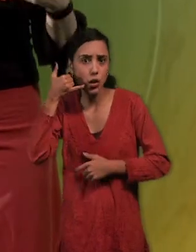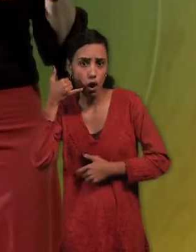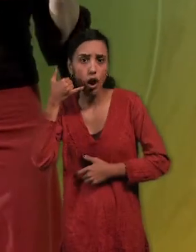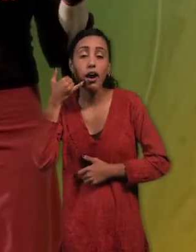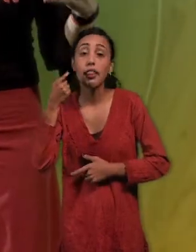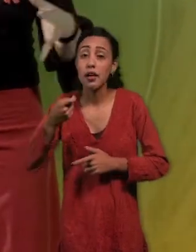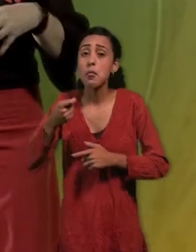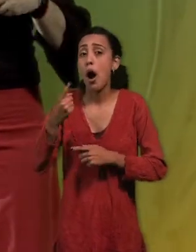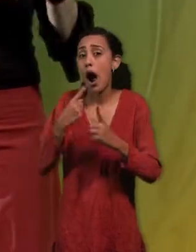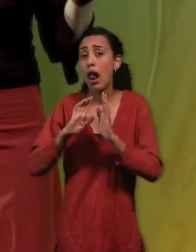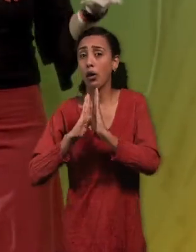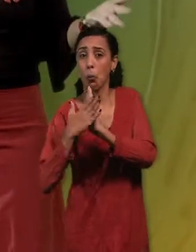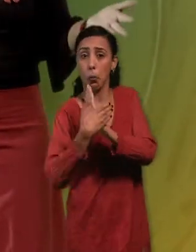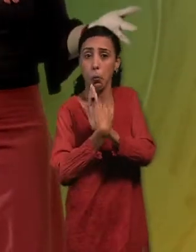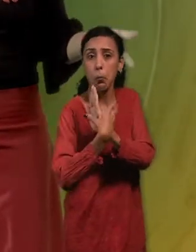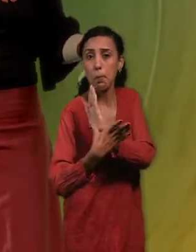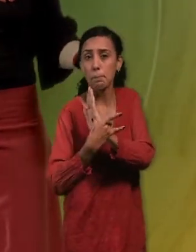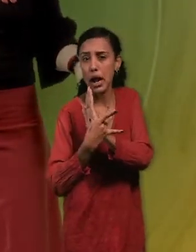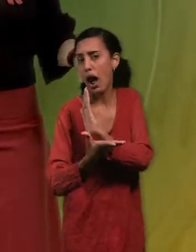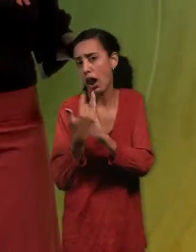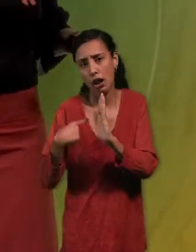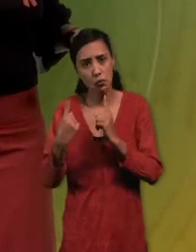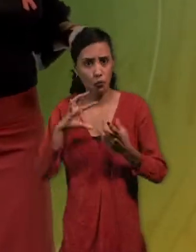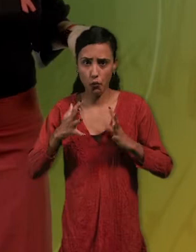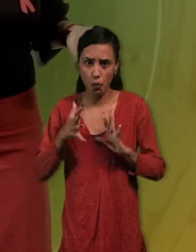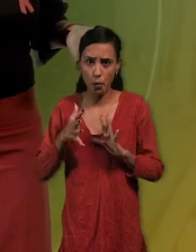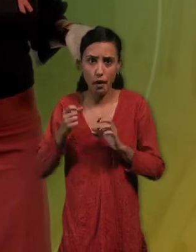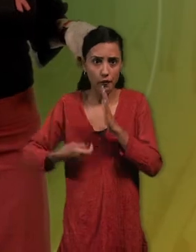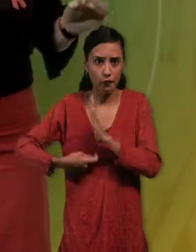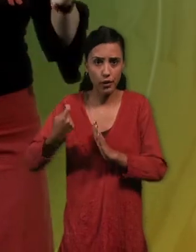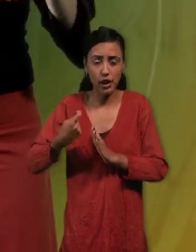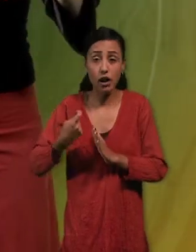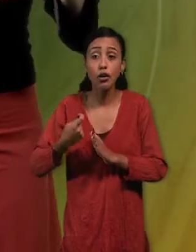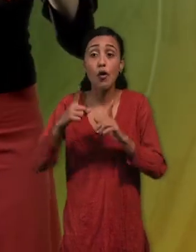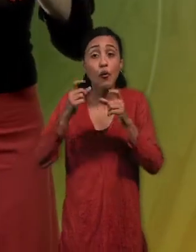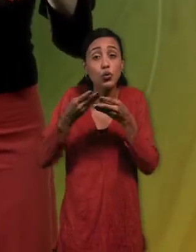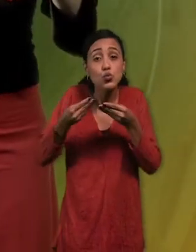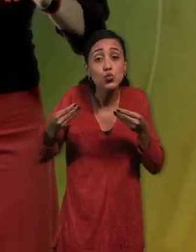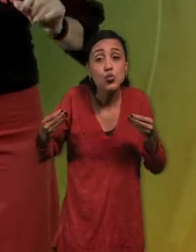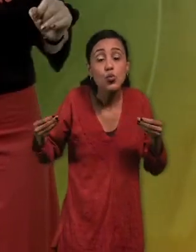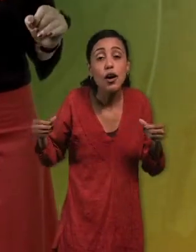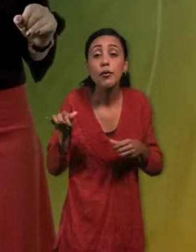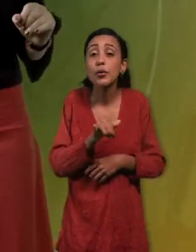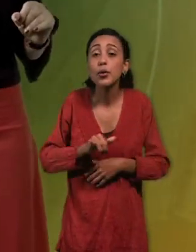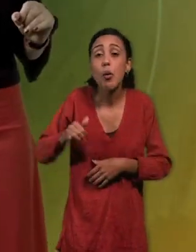con cinta adhesiva o de la forma que podamos y tirar la foto muy suave, de modo que la cámara no se puede estar moviendo.